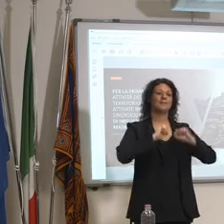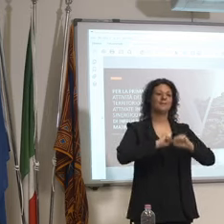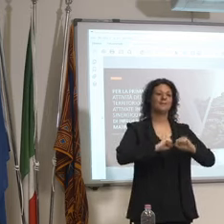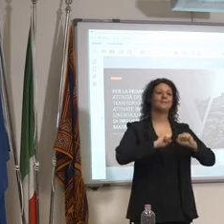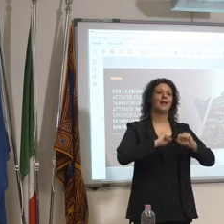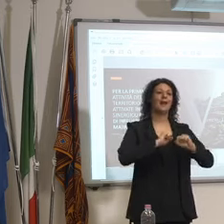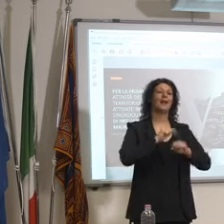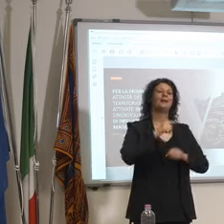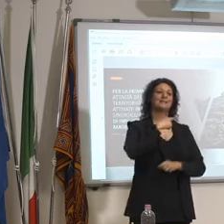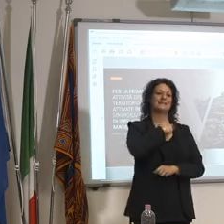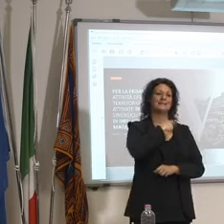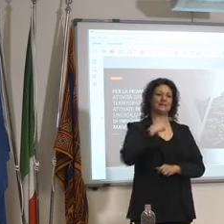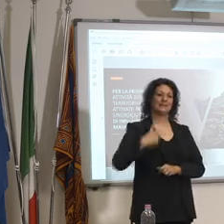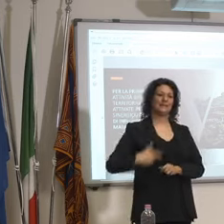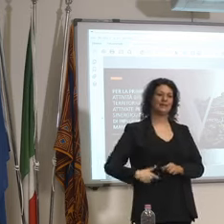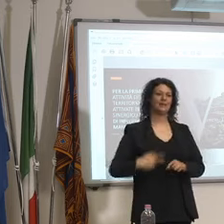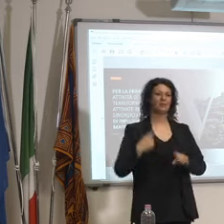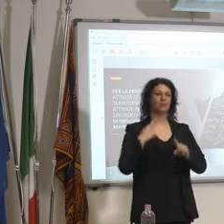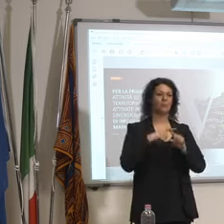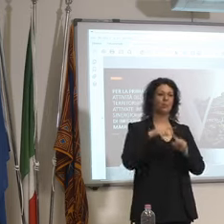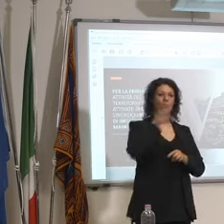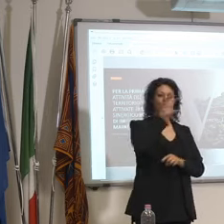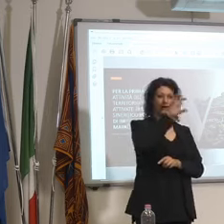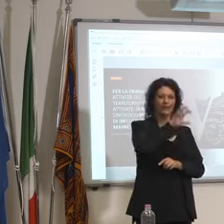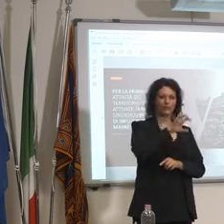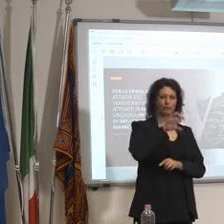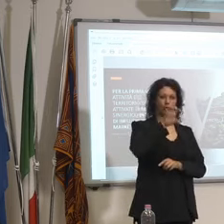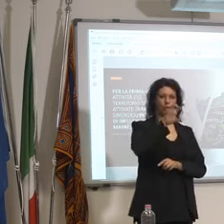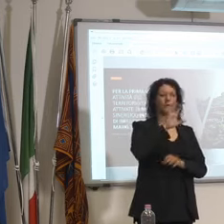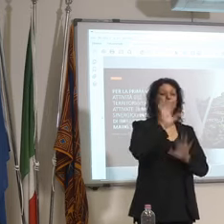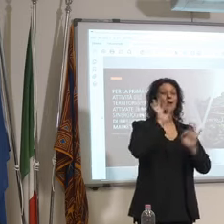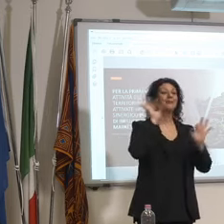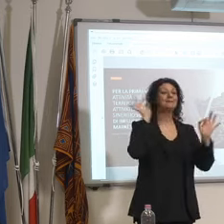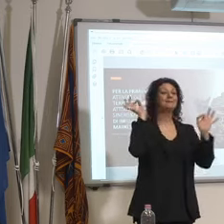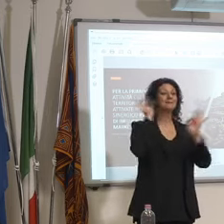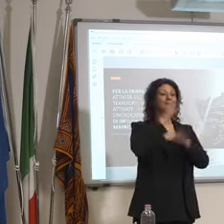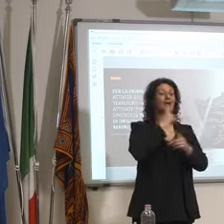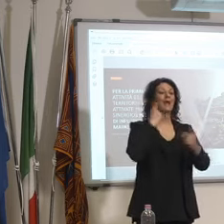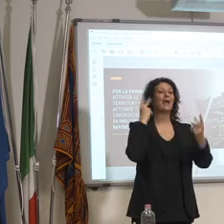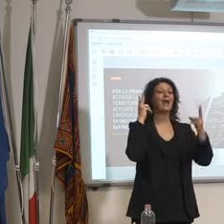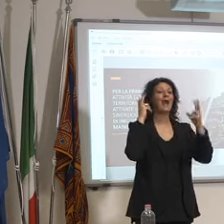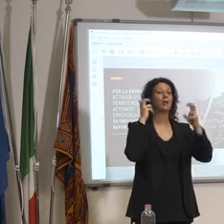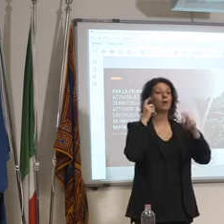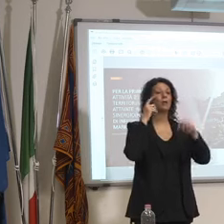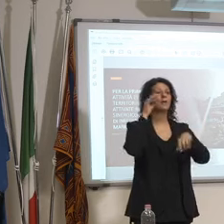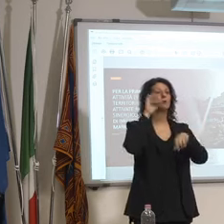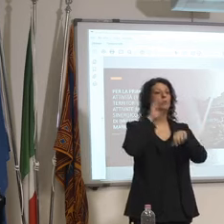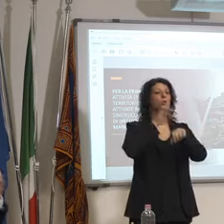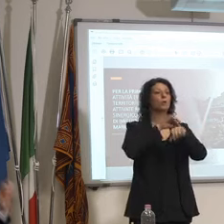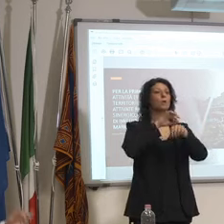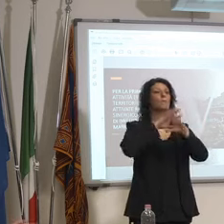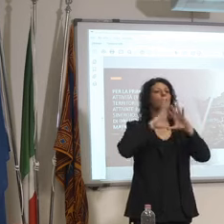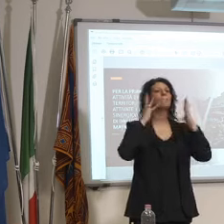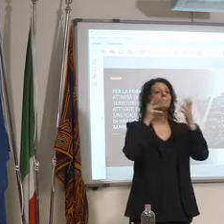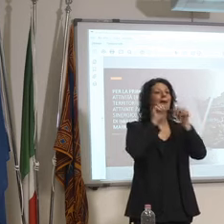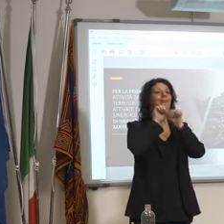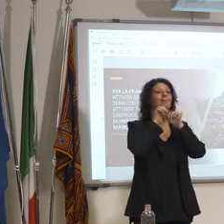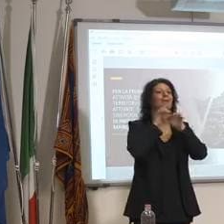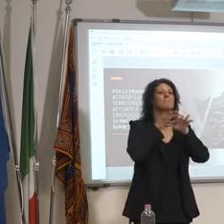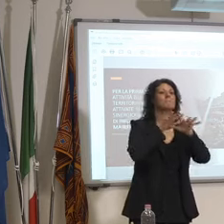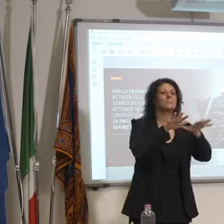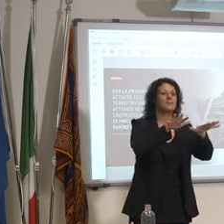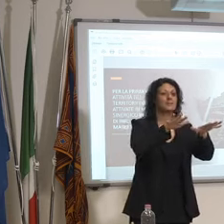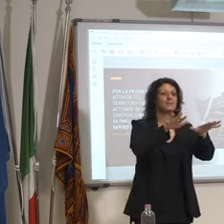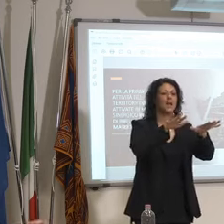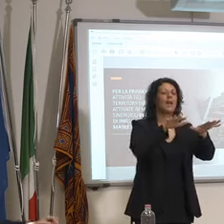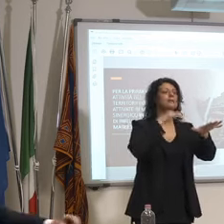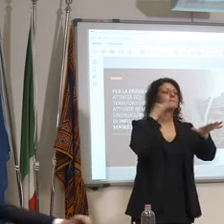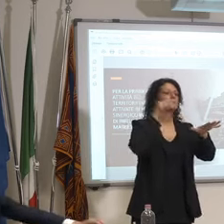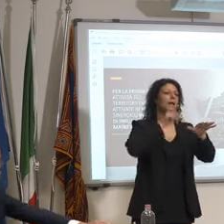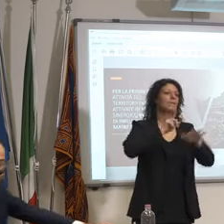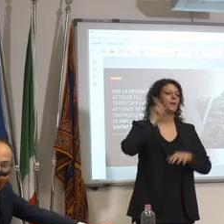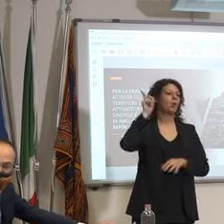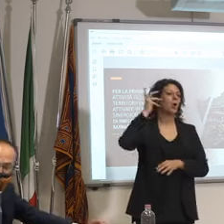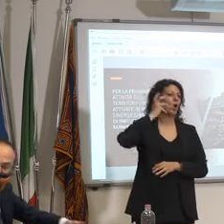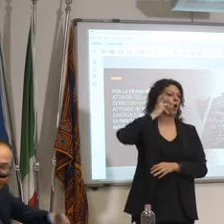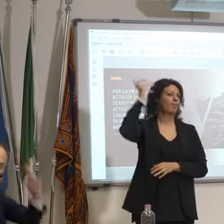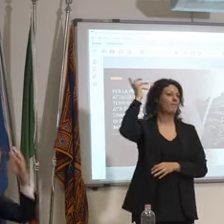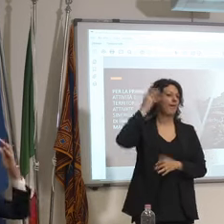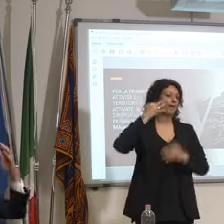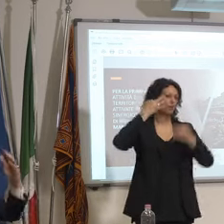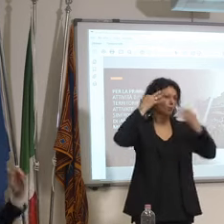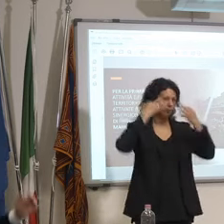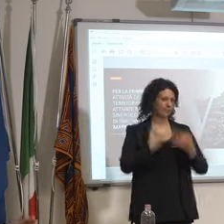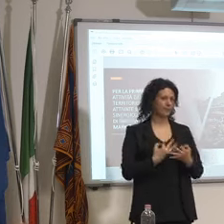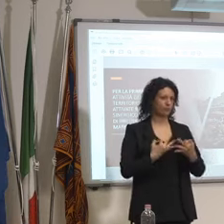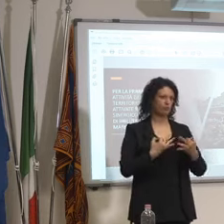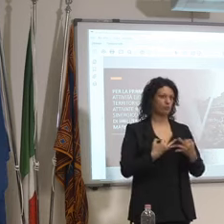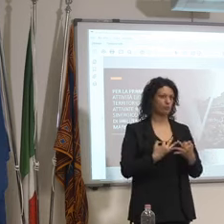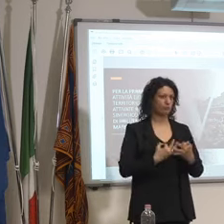che si è capito la parola ultima spesa al governo bene allora io vorrei darei un giudizio su quello che sta accadendo